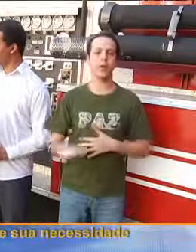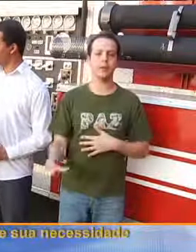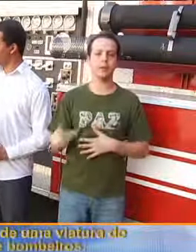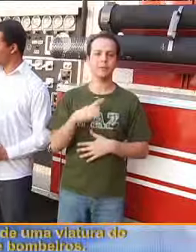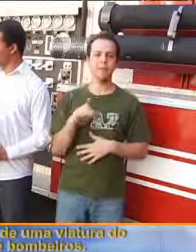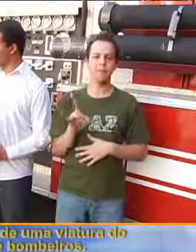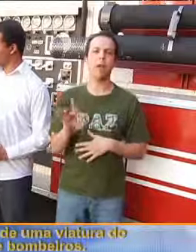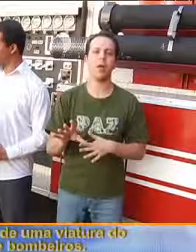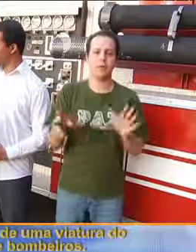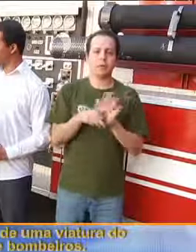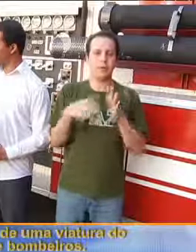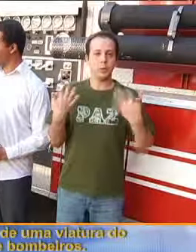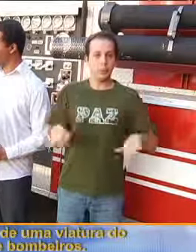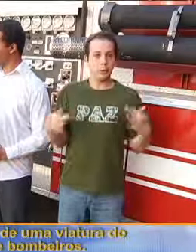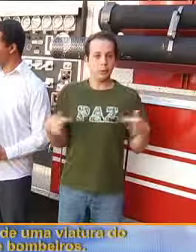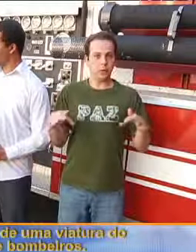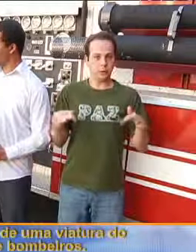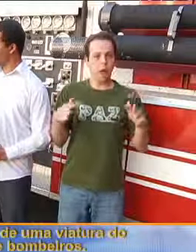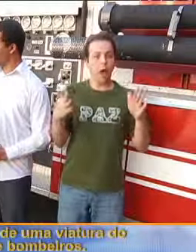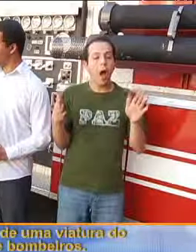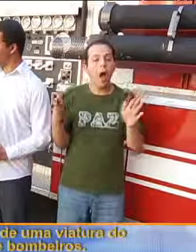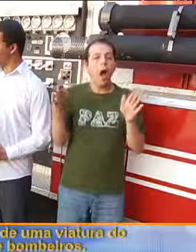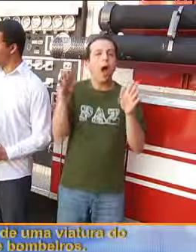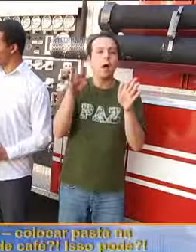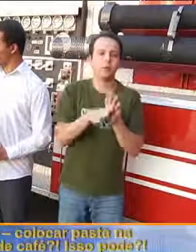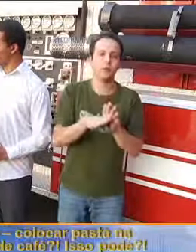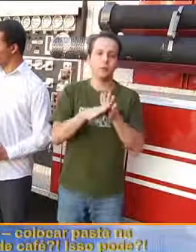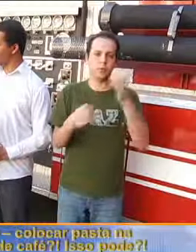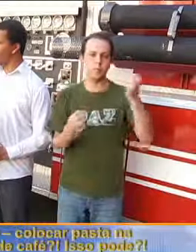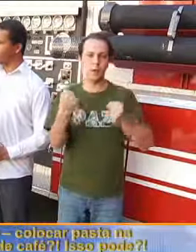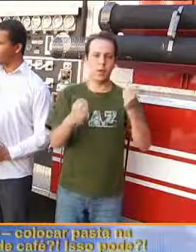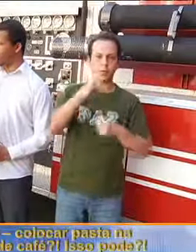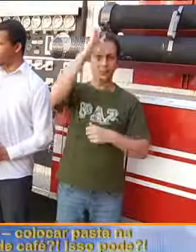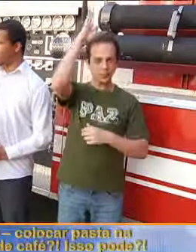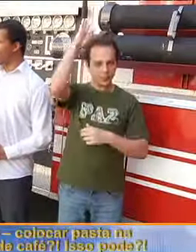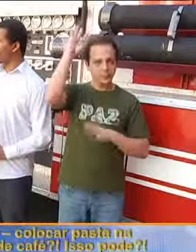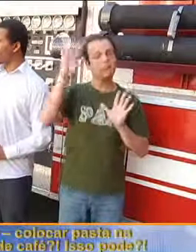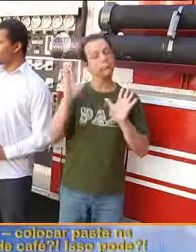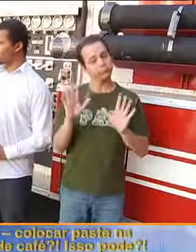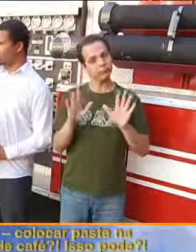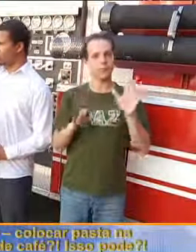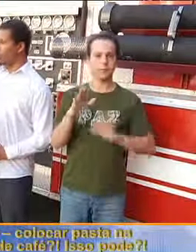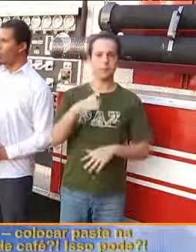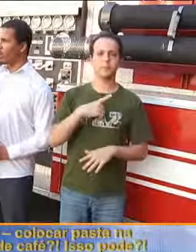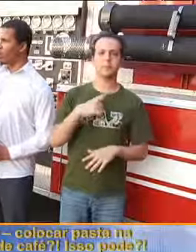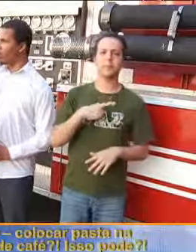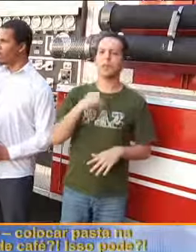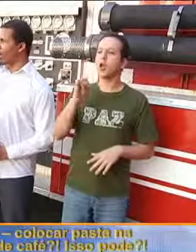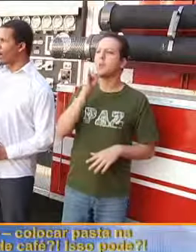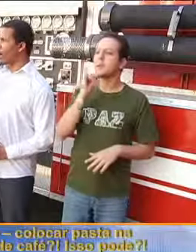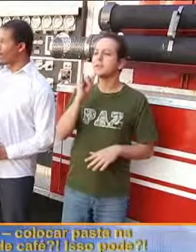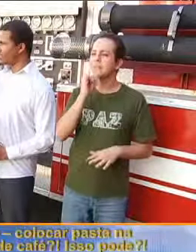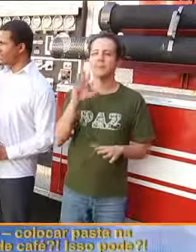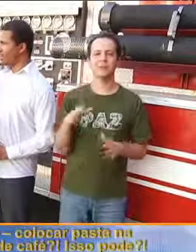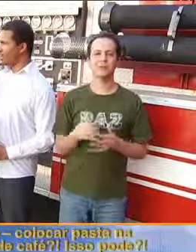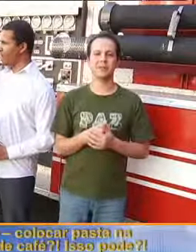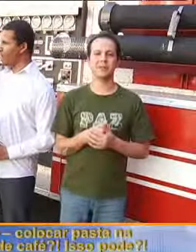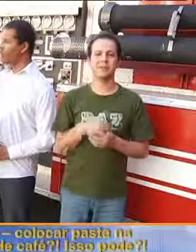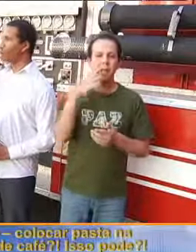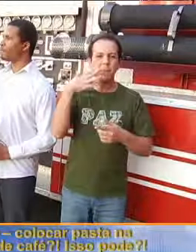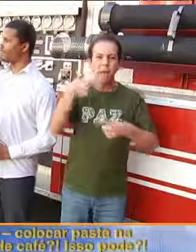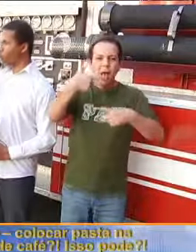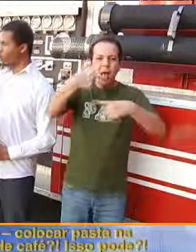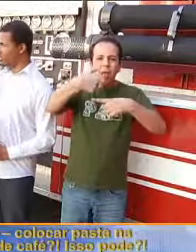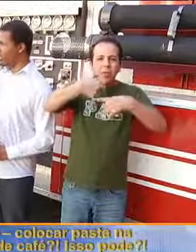necessidade sua ali até a chegada de uma viatura do Corpo de Bombeiros. Certo. Coisas do tipo, colocar a pasta na